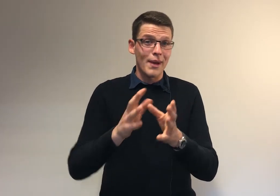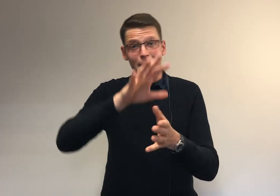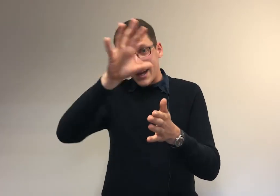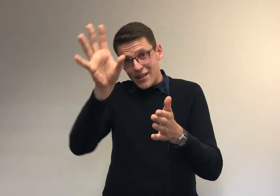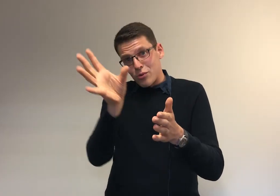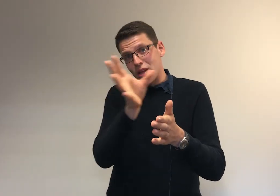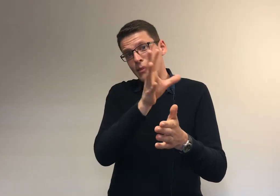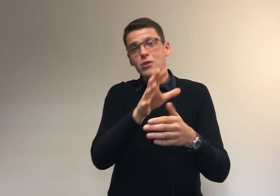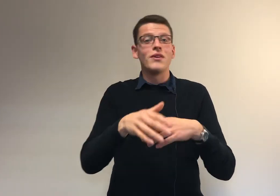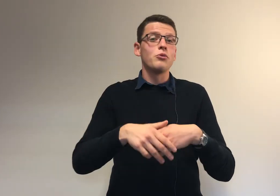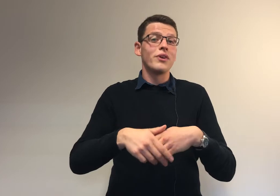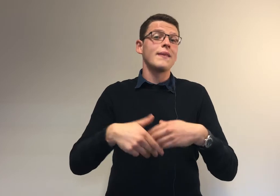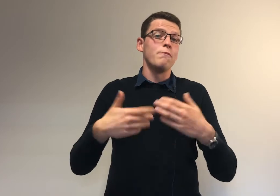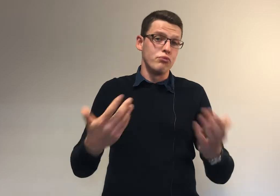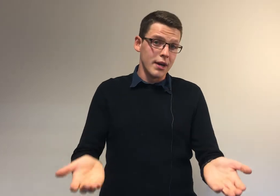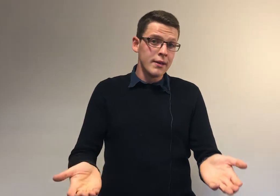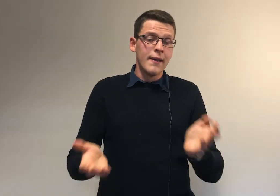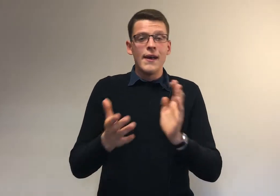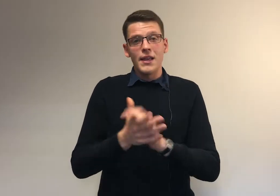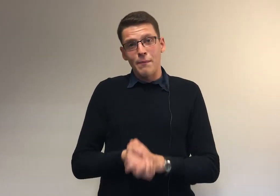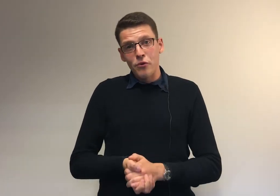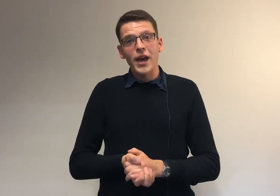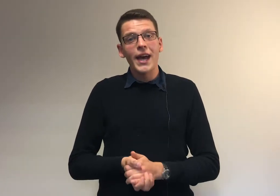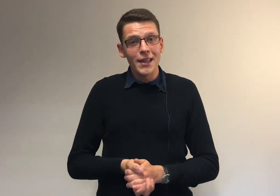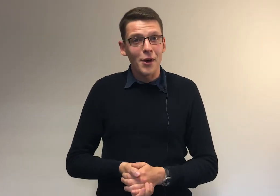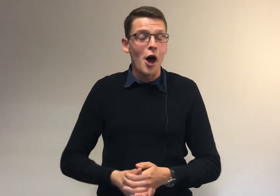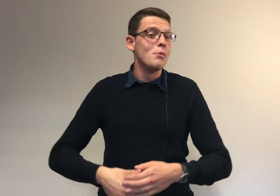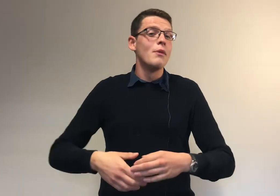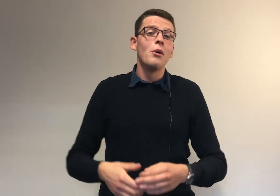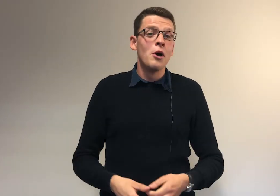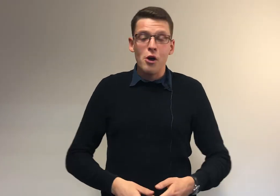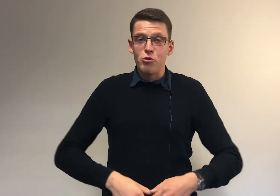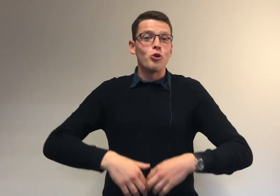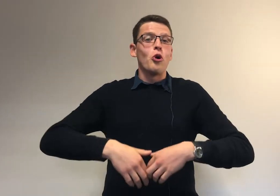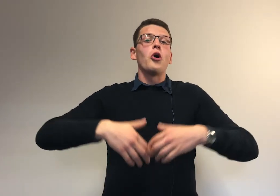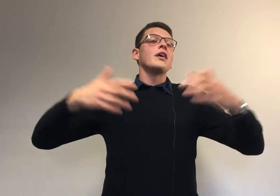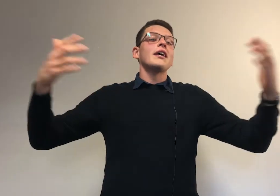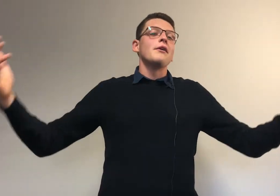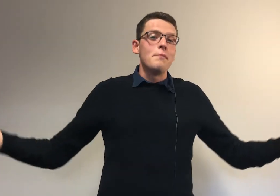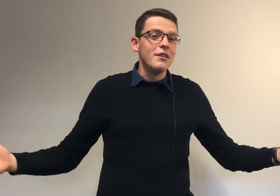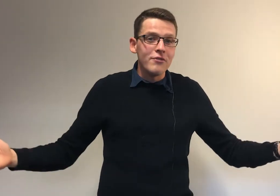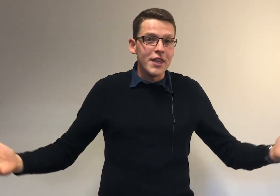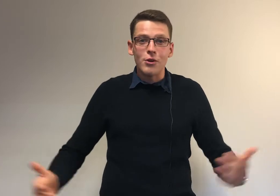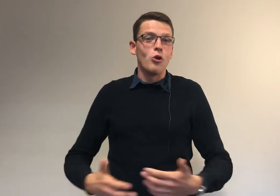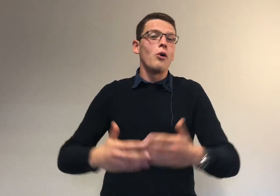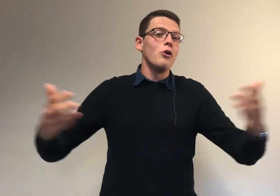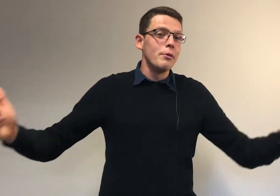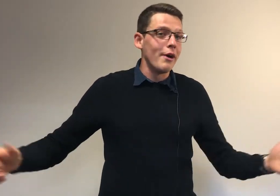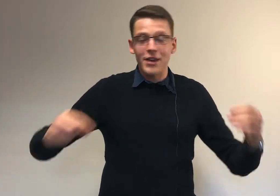après la session d'examen, tu vas découvrir tes points. Ça peut être un moment, une sorte de rentrée magnifique dans Rome, avec